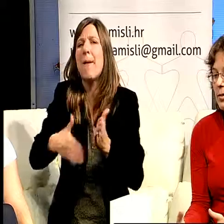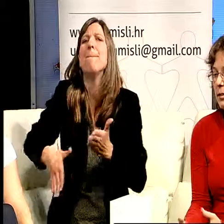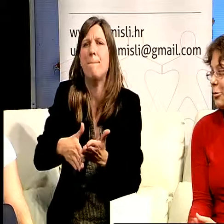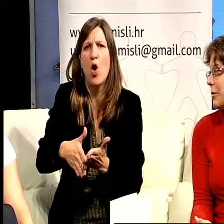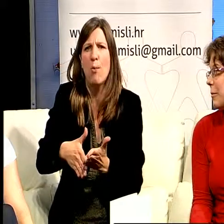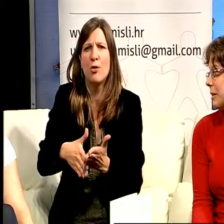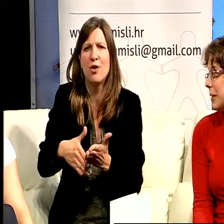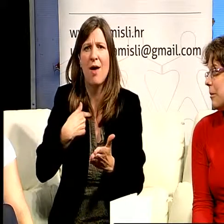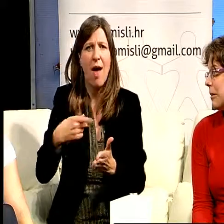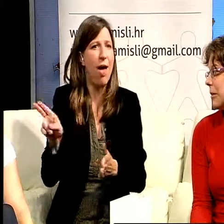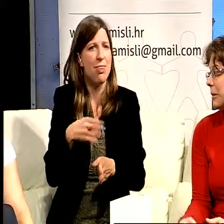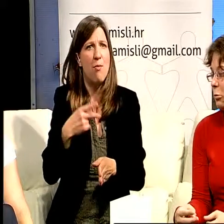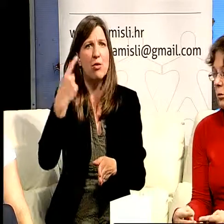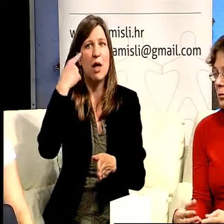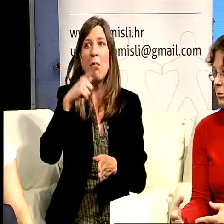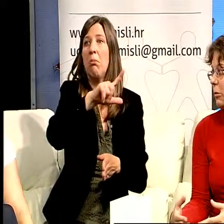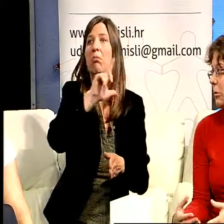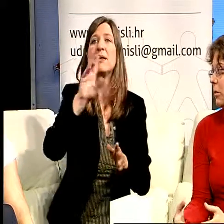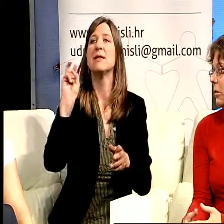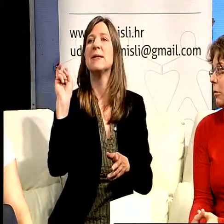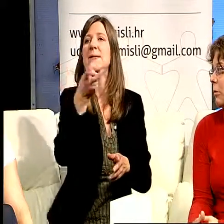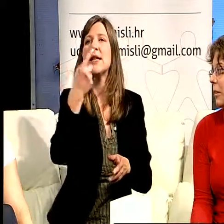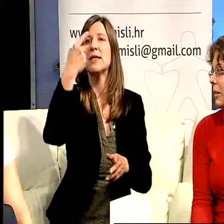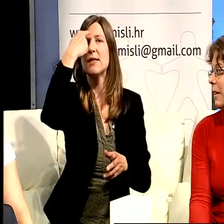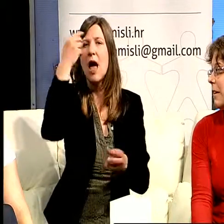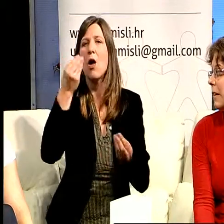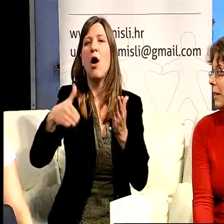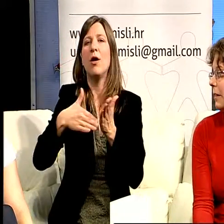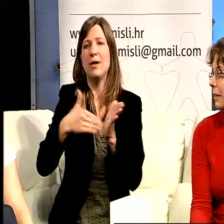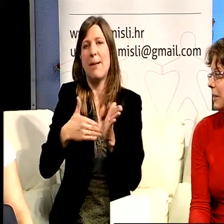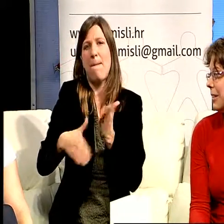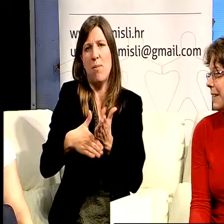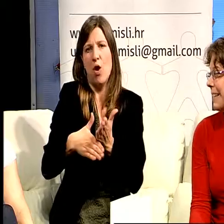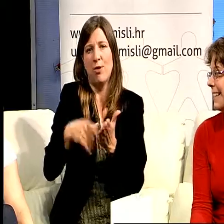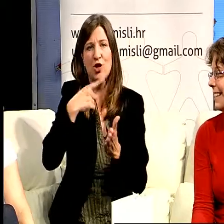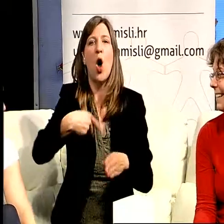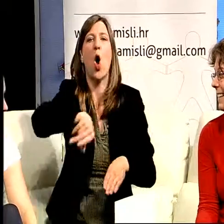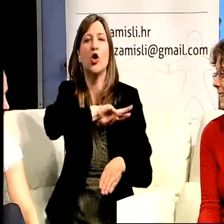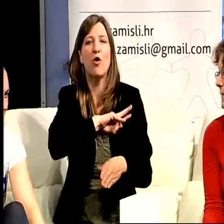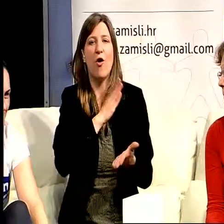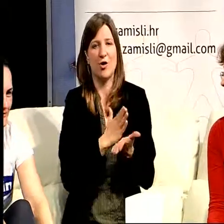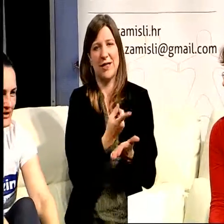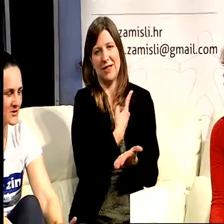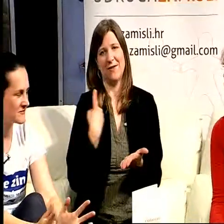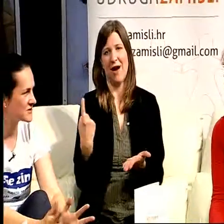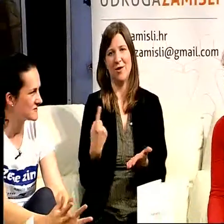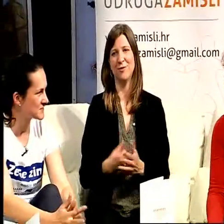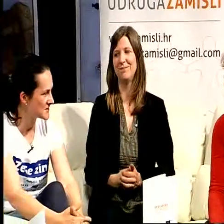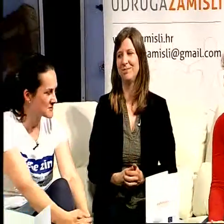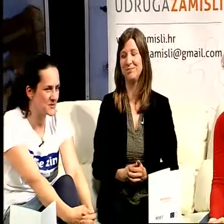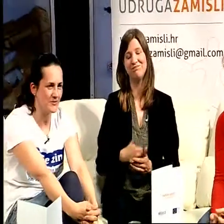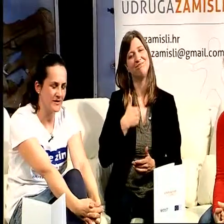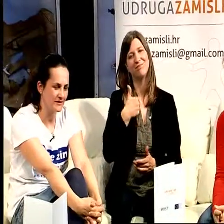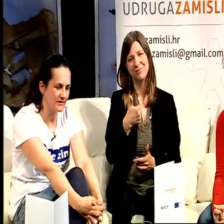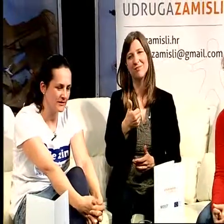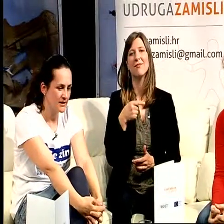način znat što nama treba i da je tu odgovornost obostrana. Na svima nama. Ivona, hvala ti. Ovime savršeno završavamo